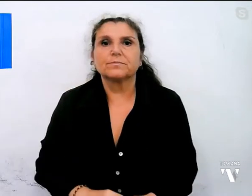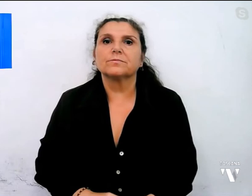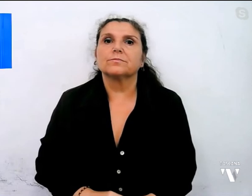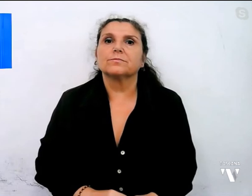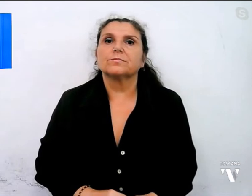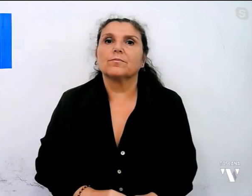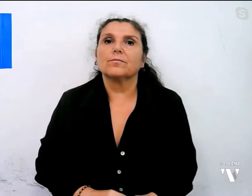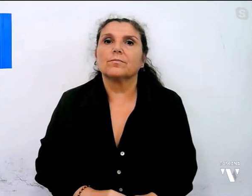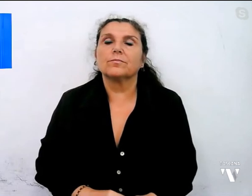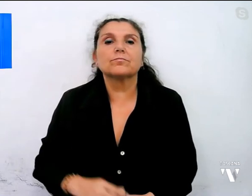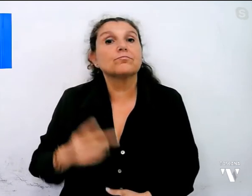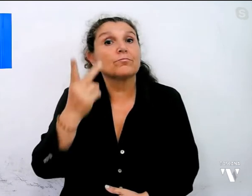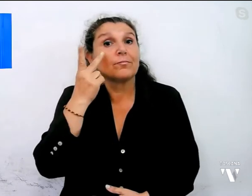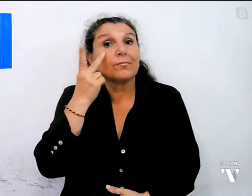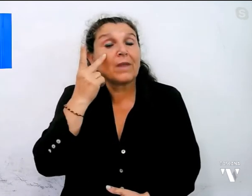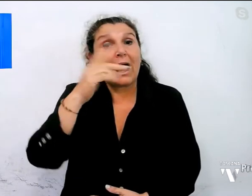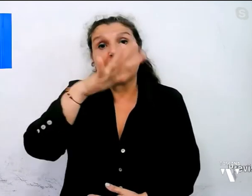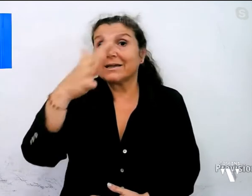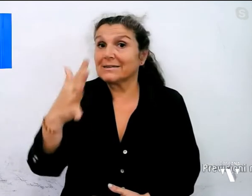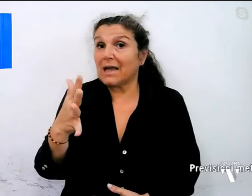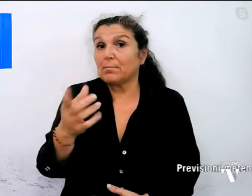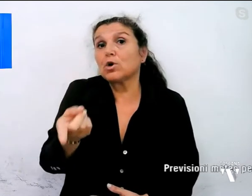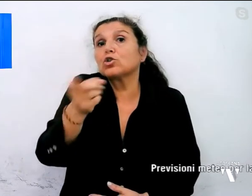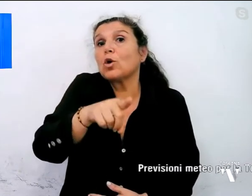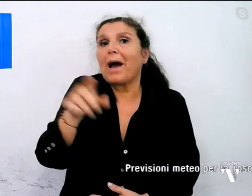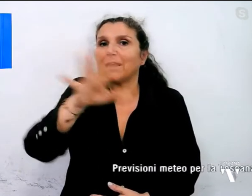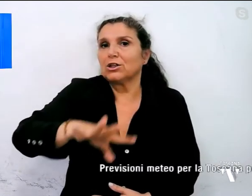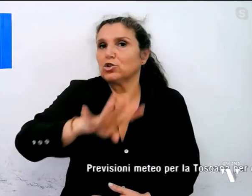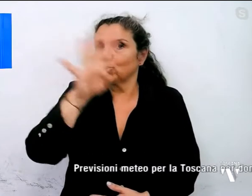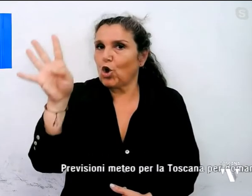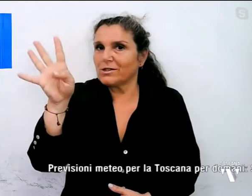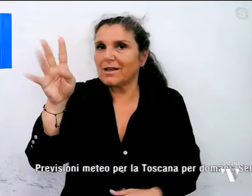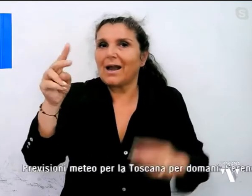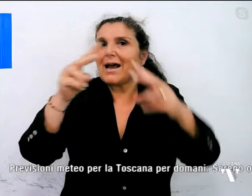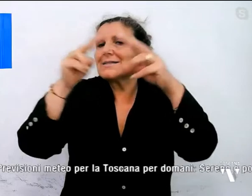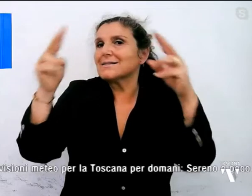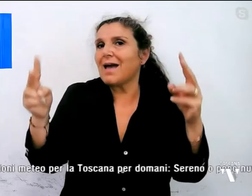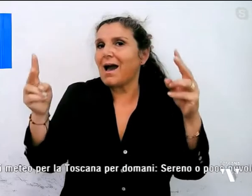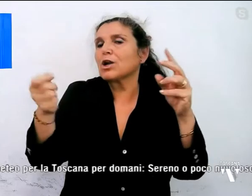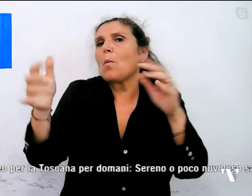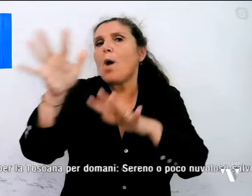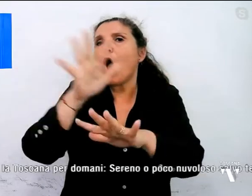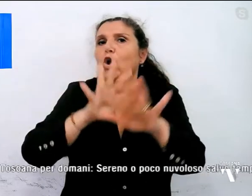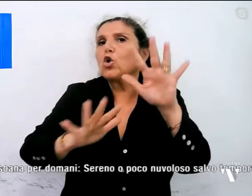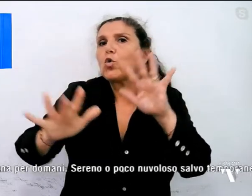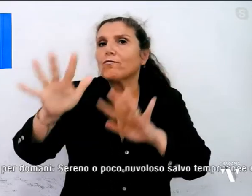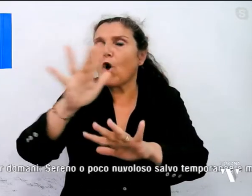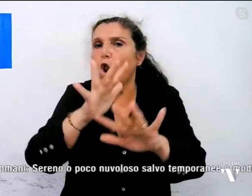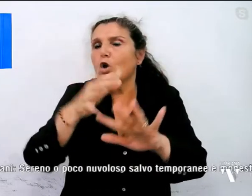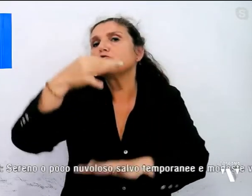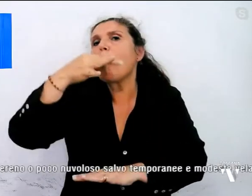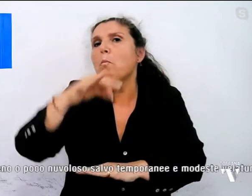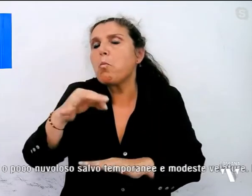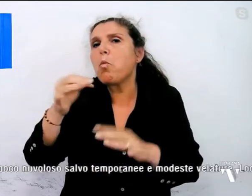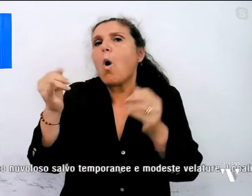E ora veniamo alle previsioni del tempo per domani in Toscana sereno poco nuvoloso salvo temporanee